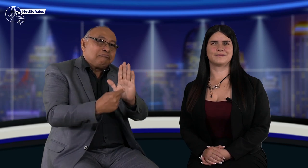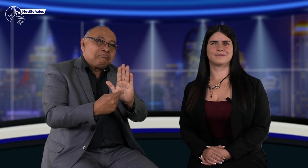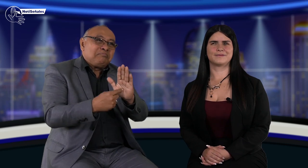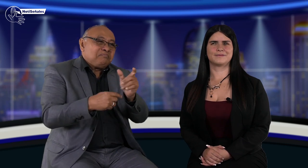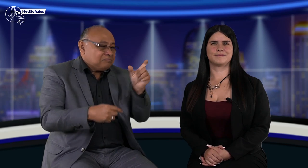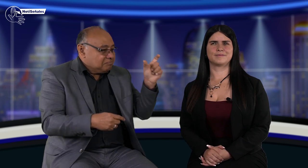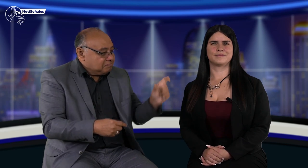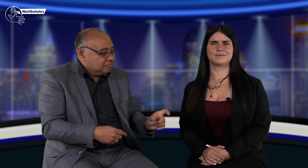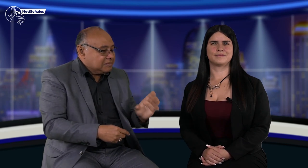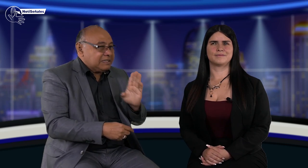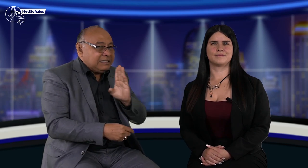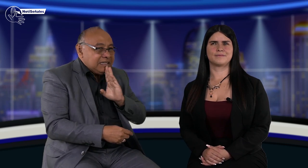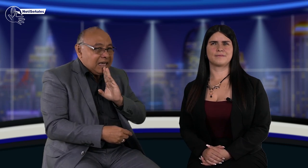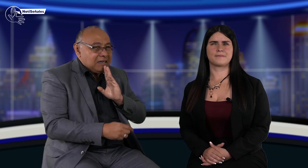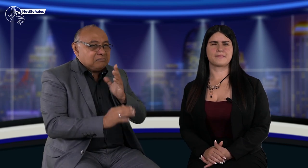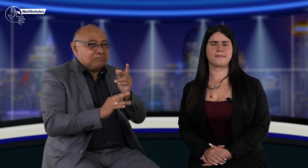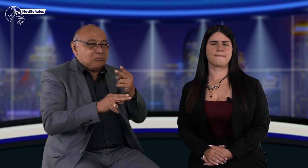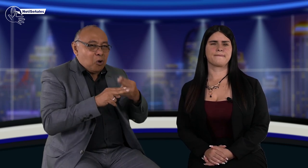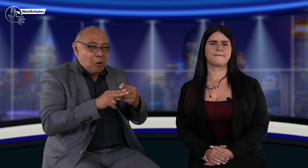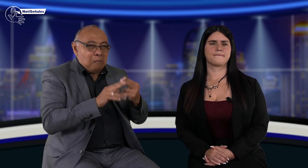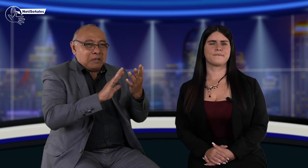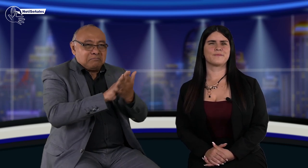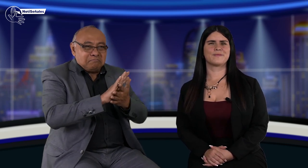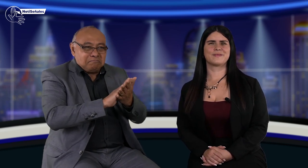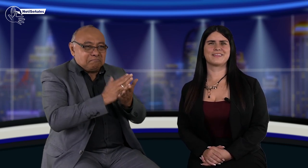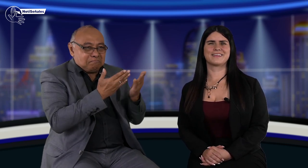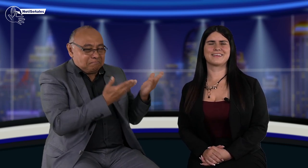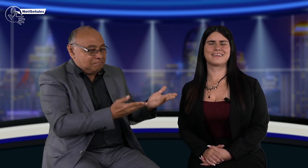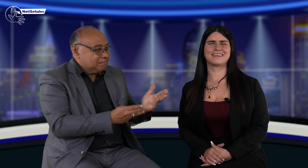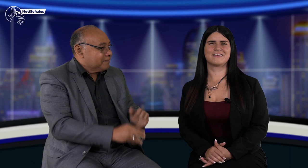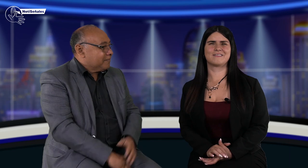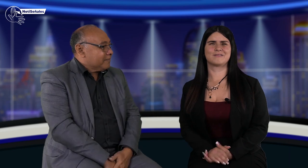Ahora doy paso a nuestra invitada. Preséntate, por favor. Cuéntanos quién eres.